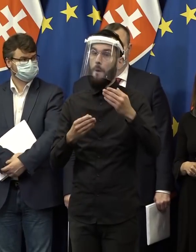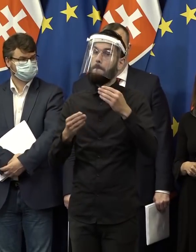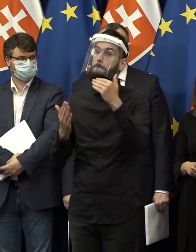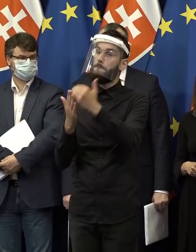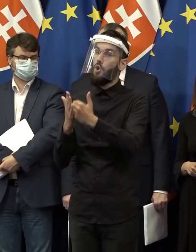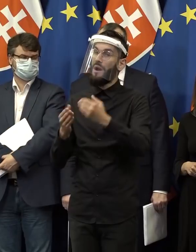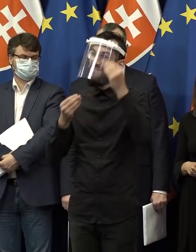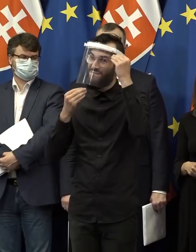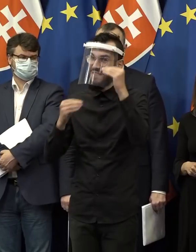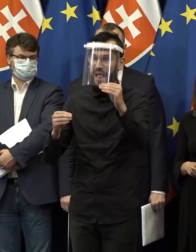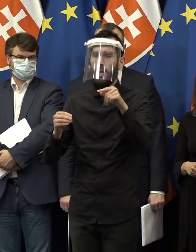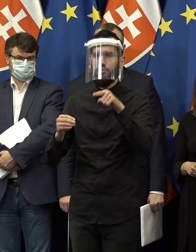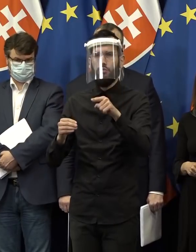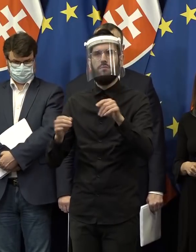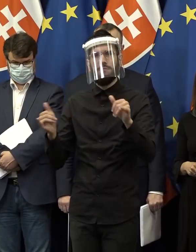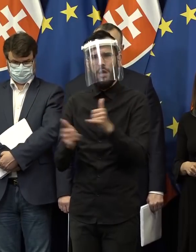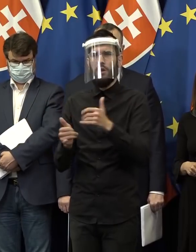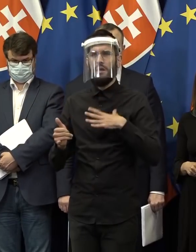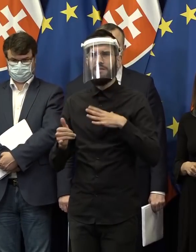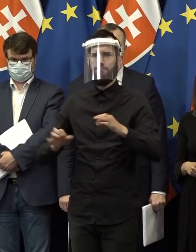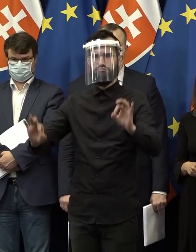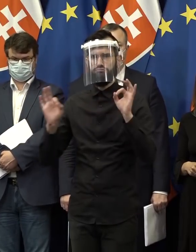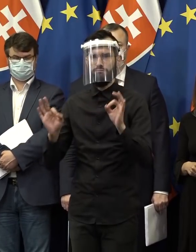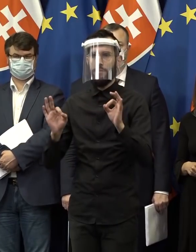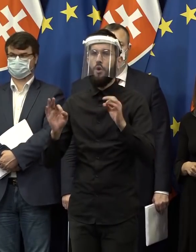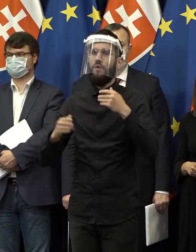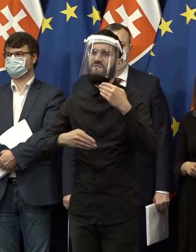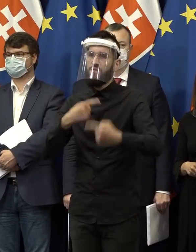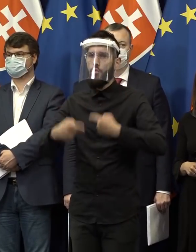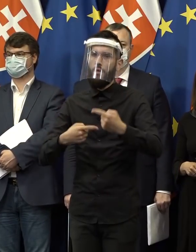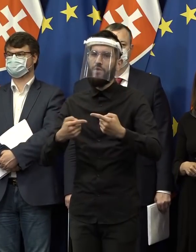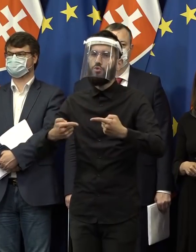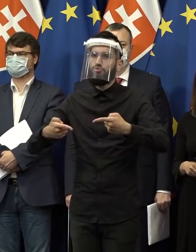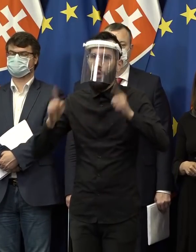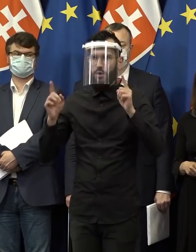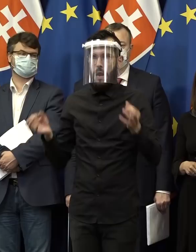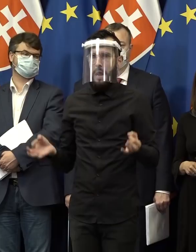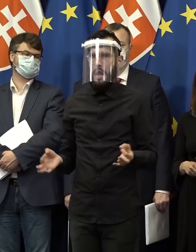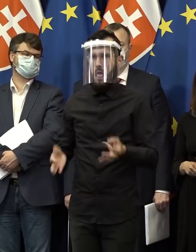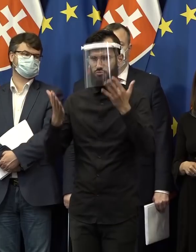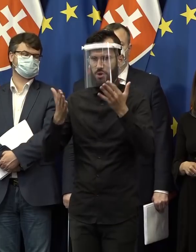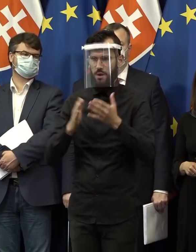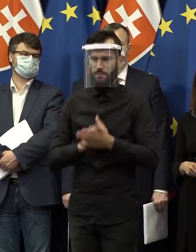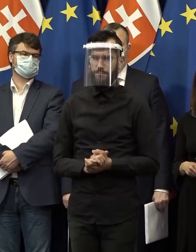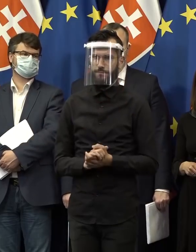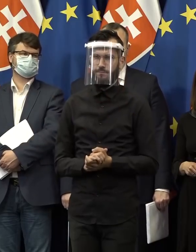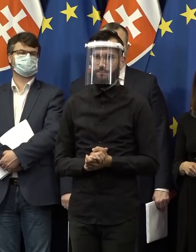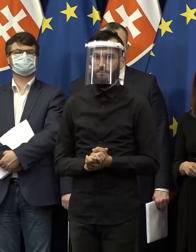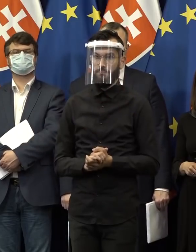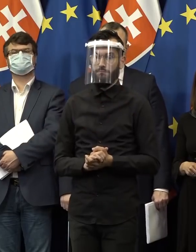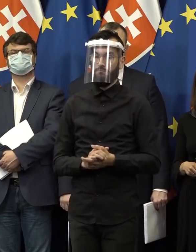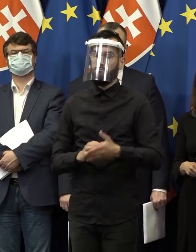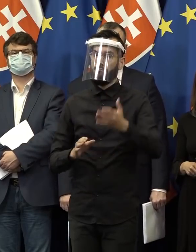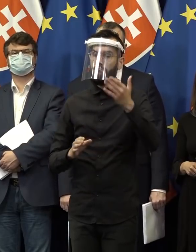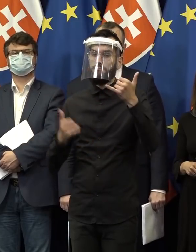je najambicióznejším plánom na zmenu fungovania Slovenska k lepšiemu v jeho histórii. Počas